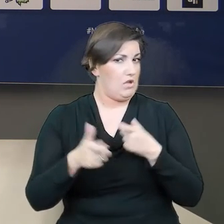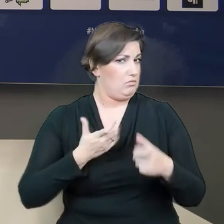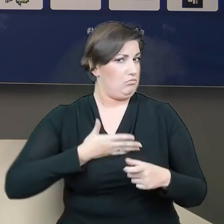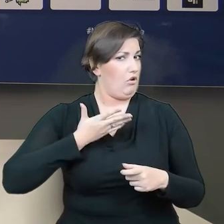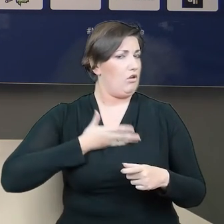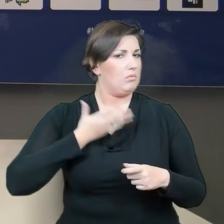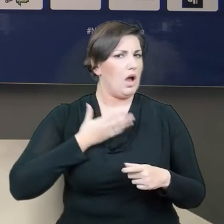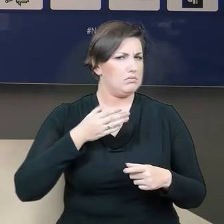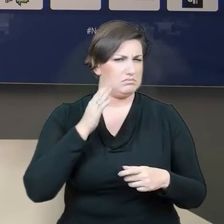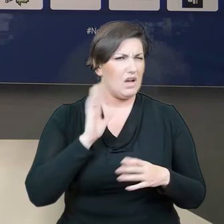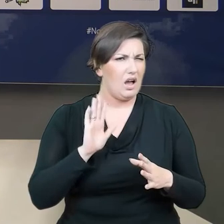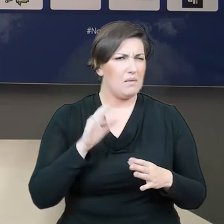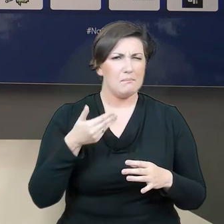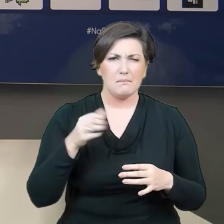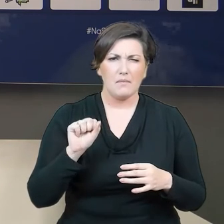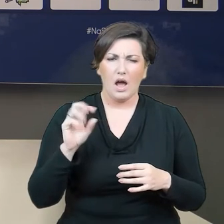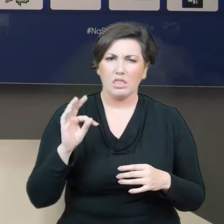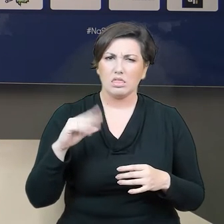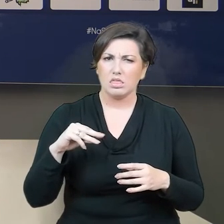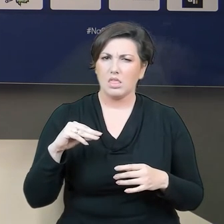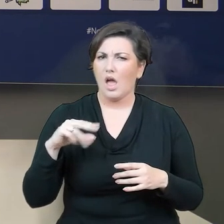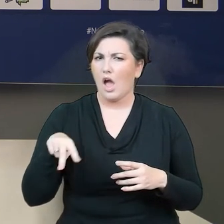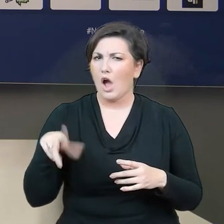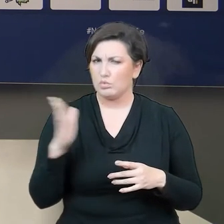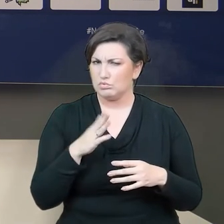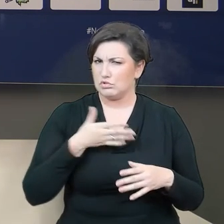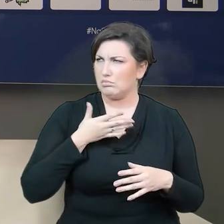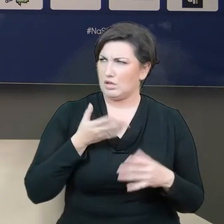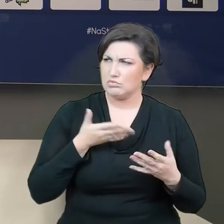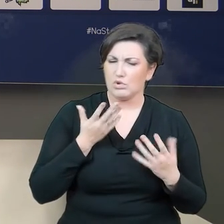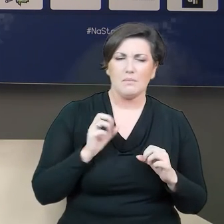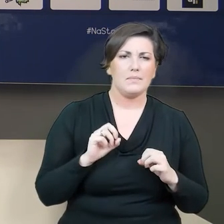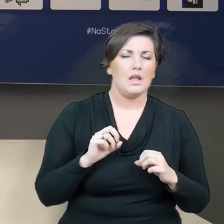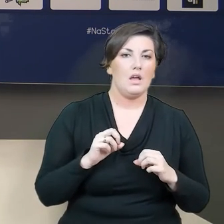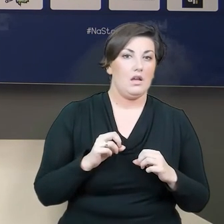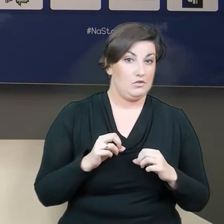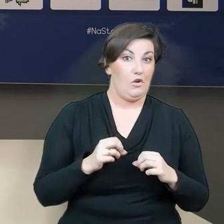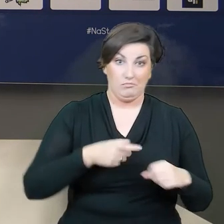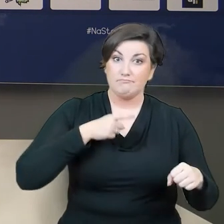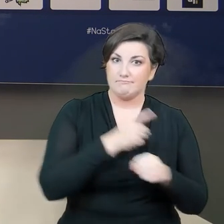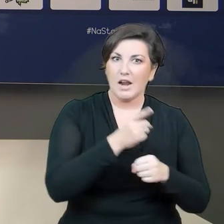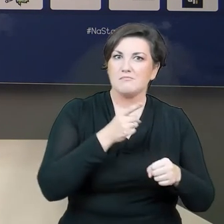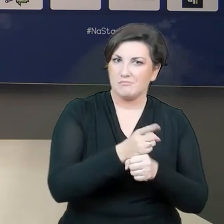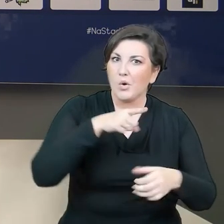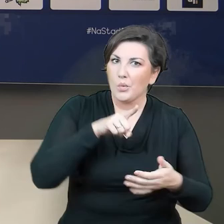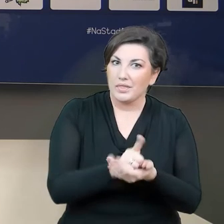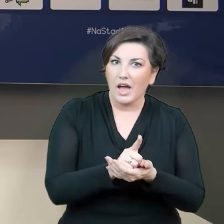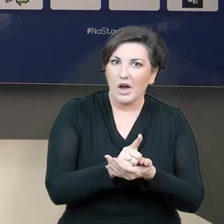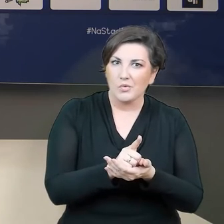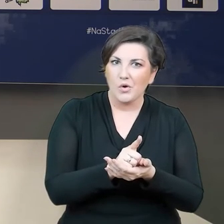I tu ten zespół pokazuje, że jest bramkostrzelny, strzela bramek w dwóch ostatnich meczach strzelił siedem